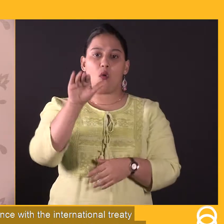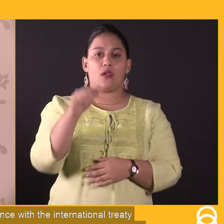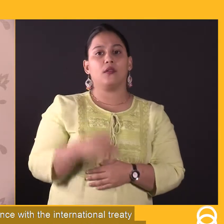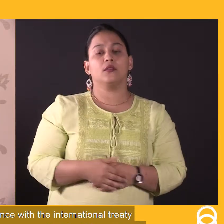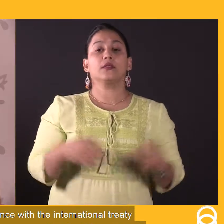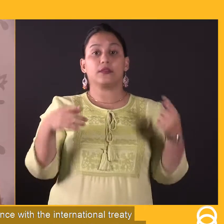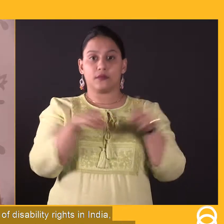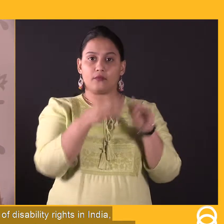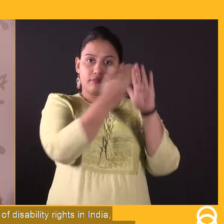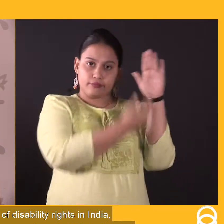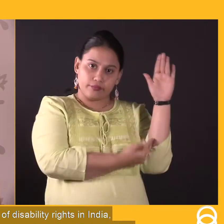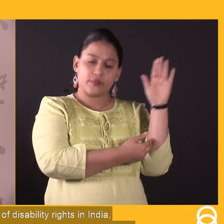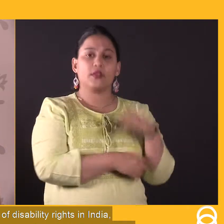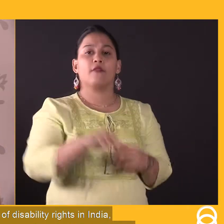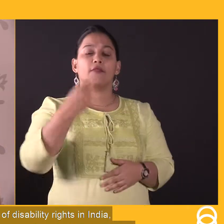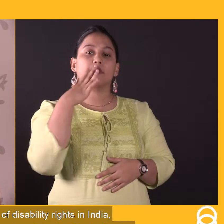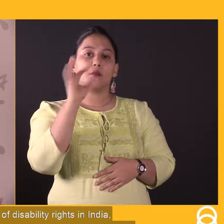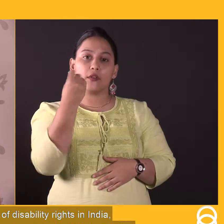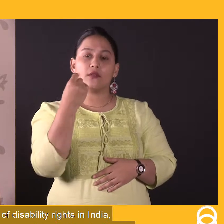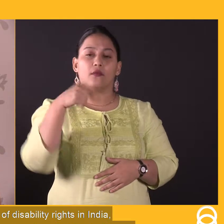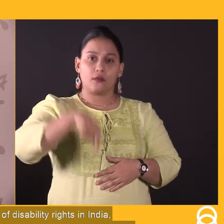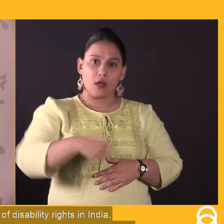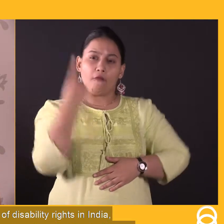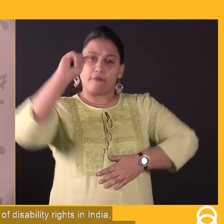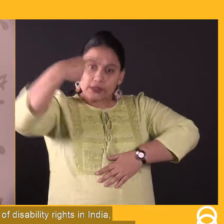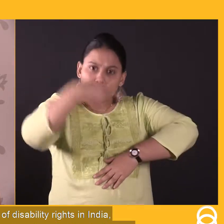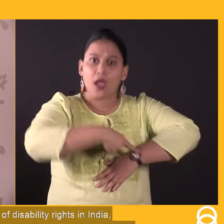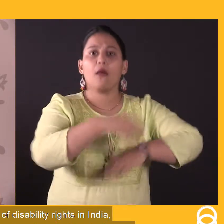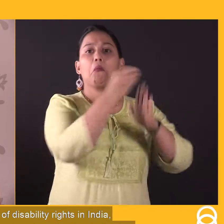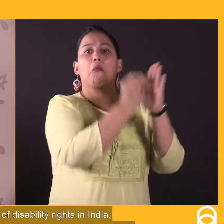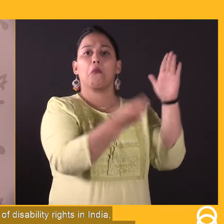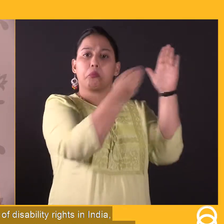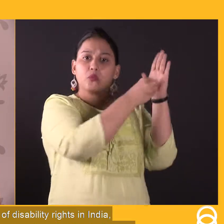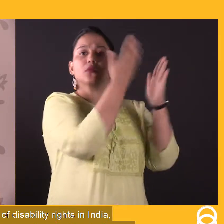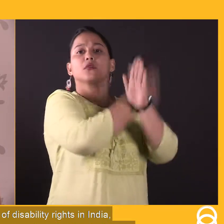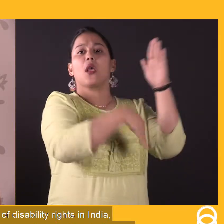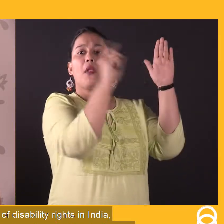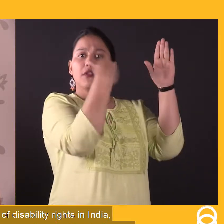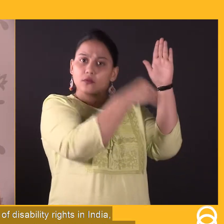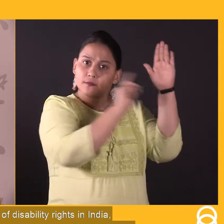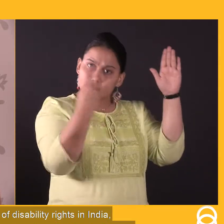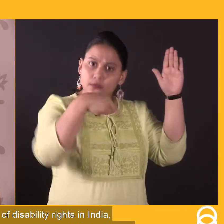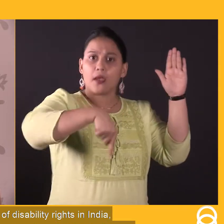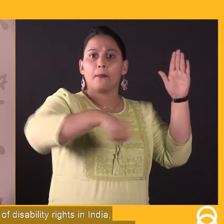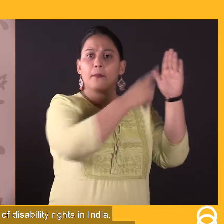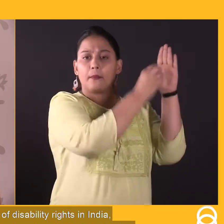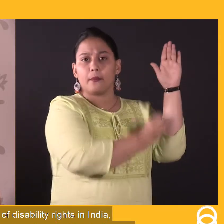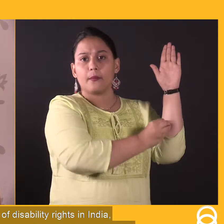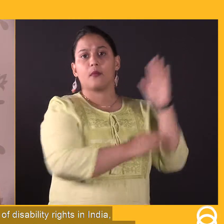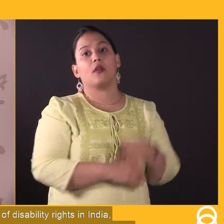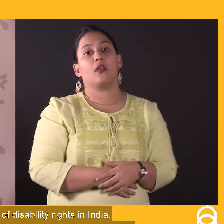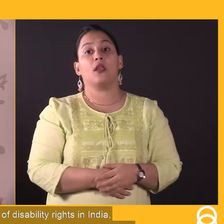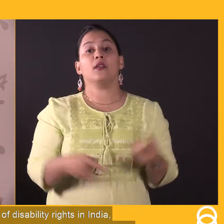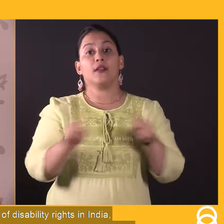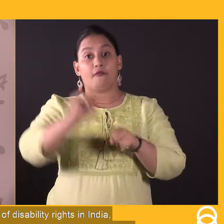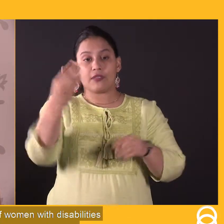में बनाये गये है सबसे चीव बात तो यह है कि इस कानून में पहली बार विकलांग तापर बने इस कानून में विकलांग महिलाओं को अलग